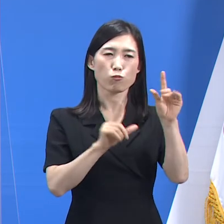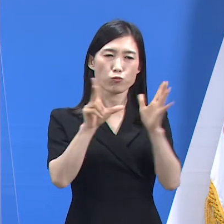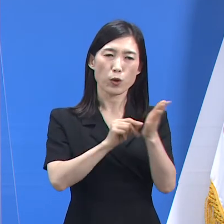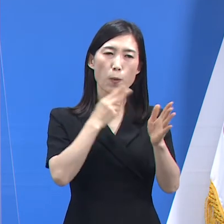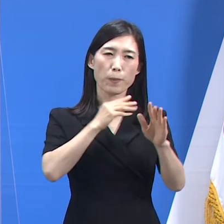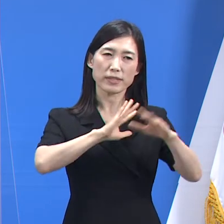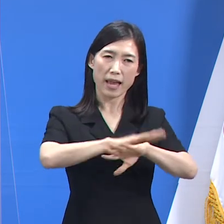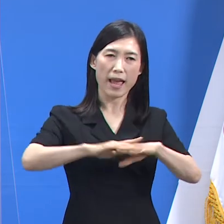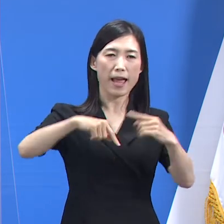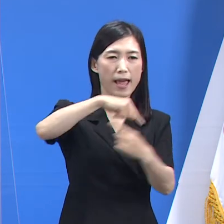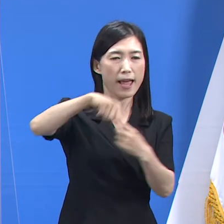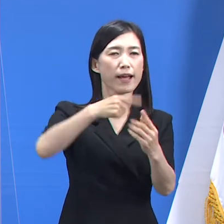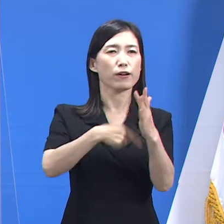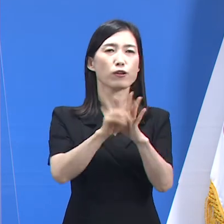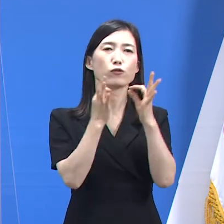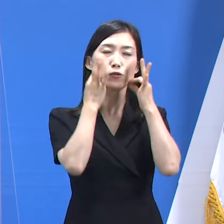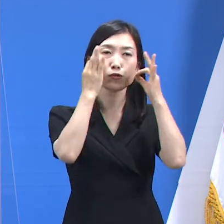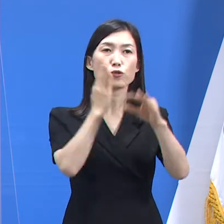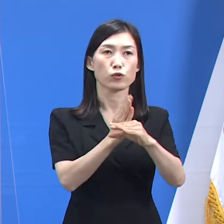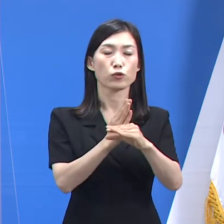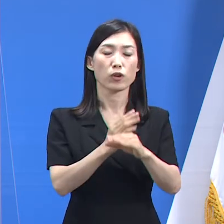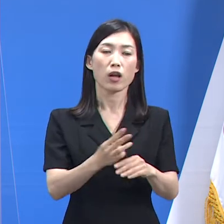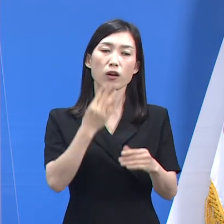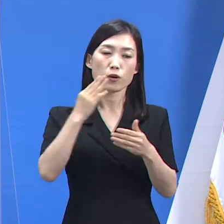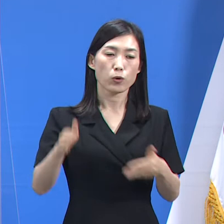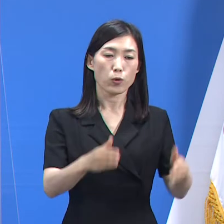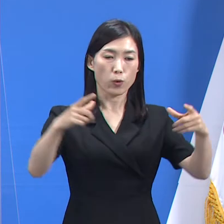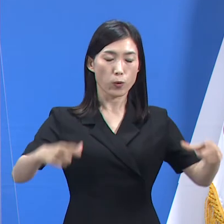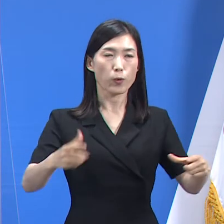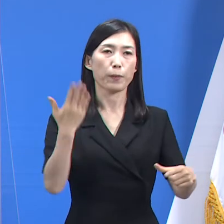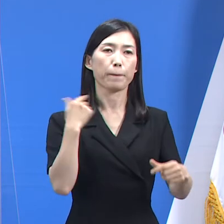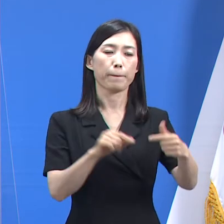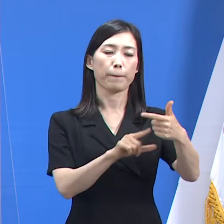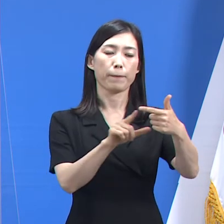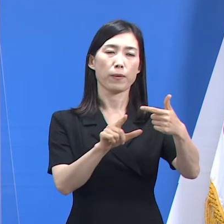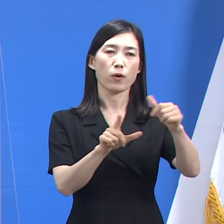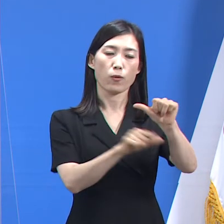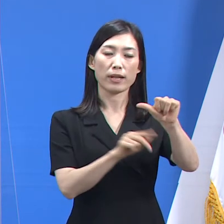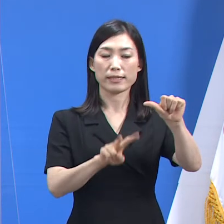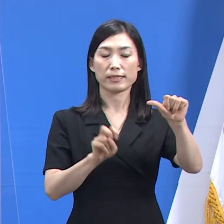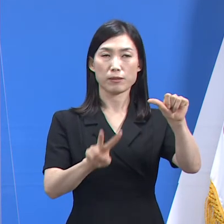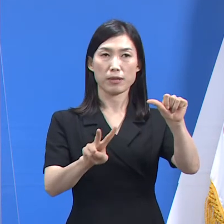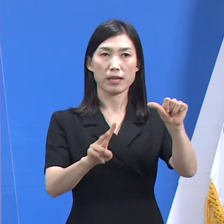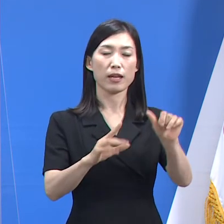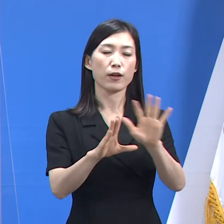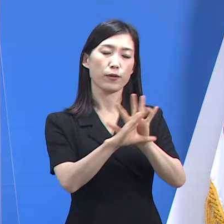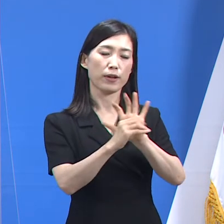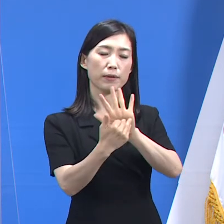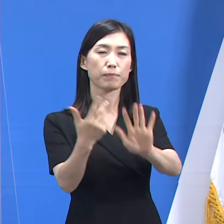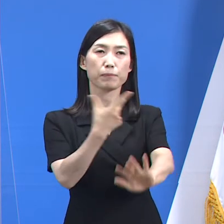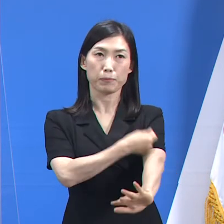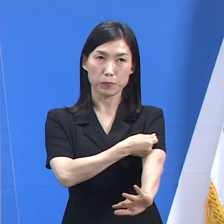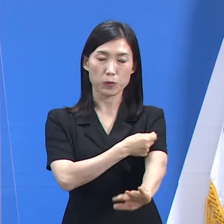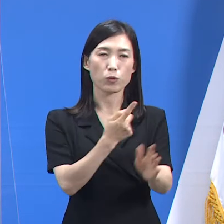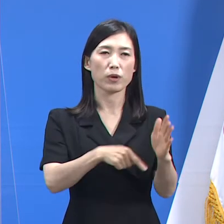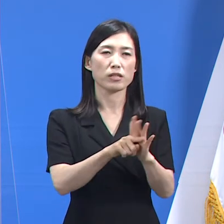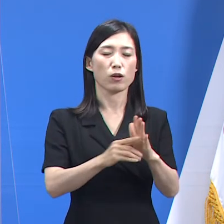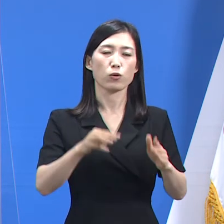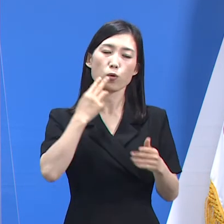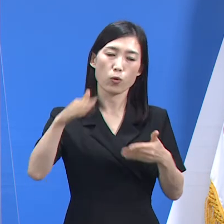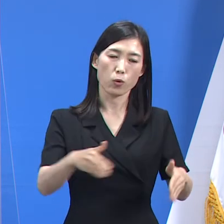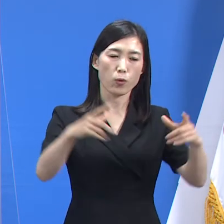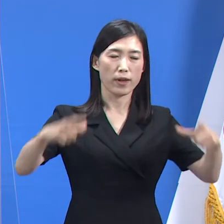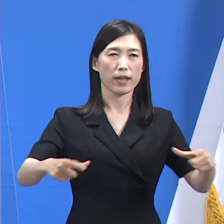있습니다. 도는 지난 2월 22일 코로나19 예방접종에 대비하여 의과 공중보건 의사